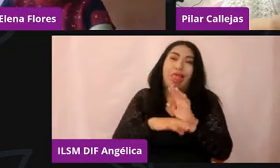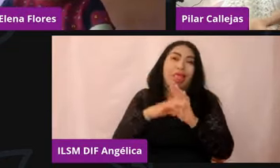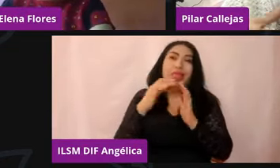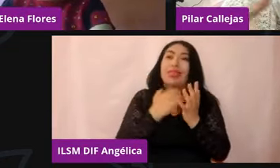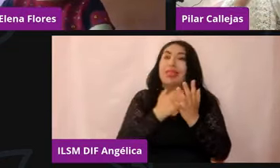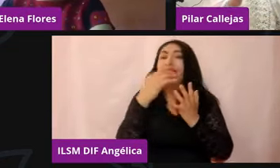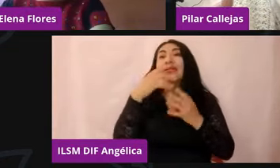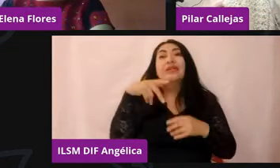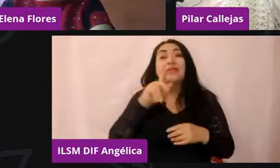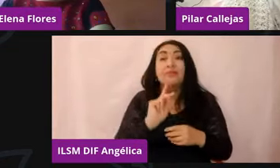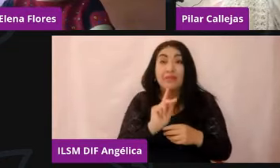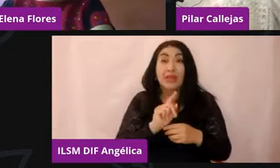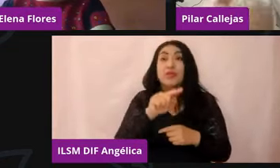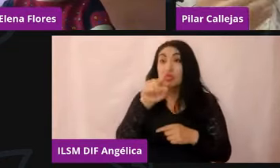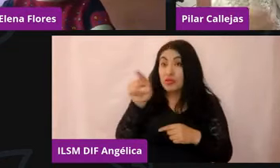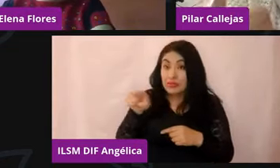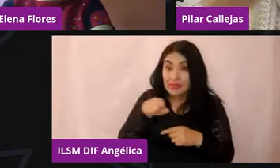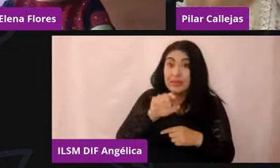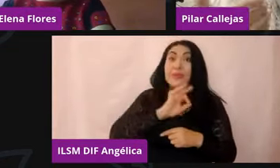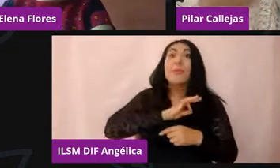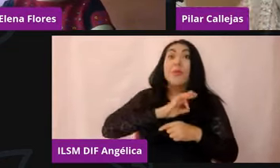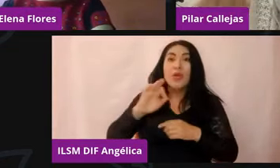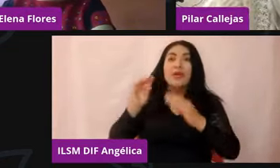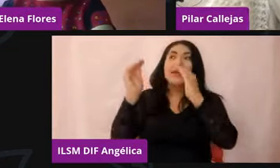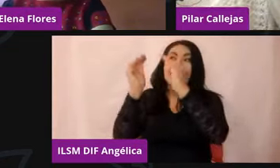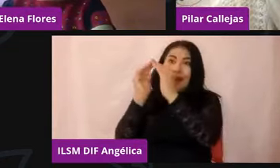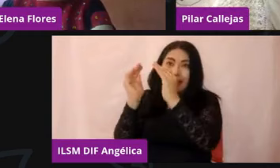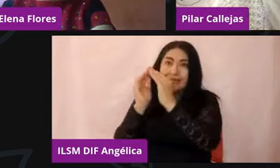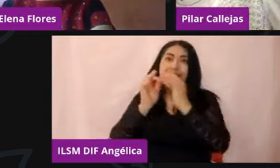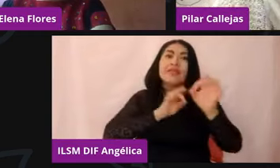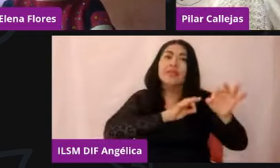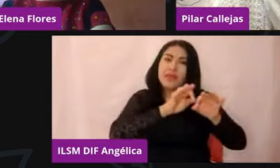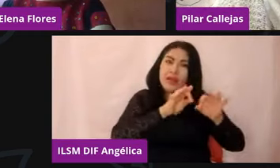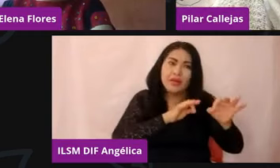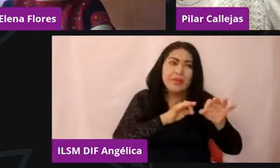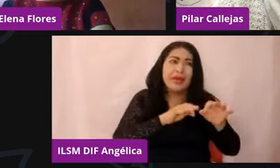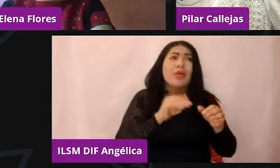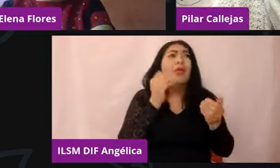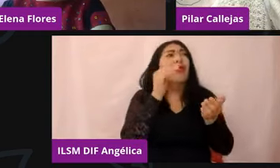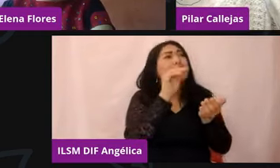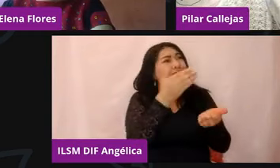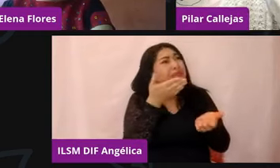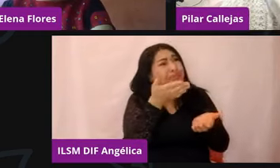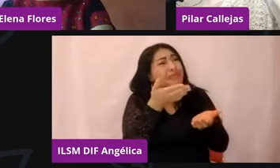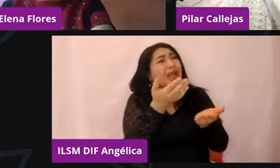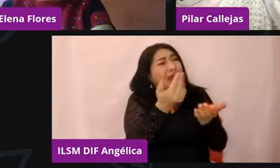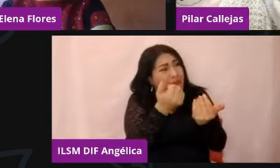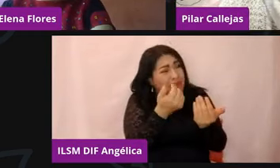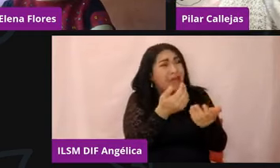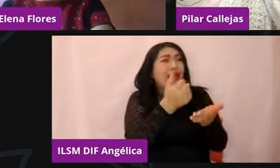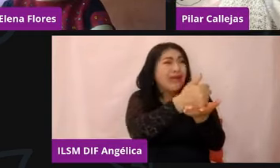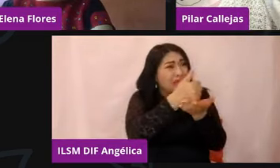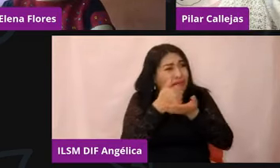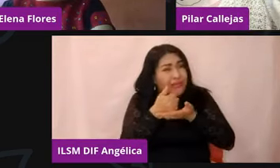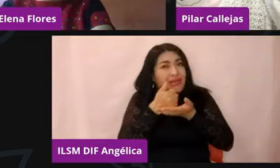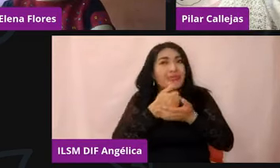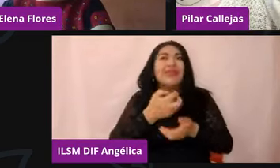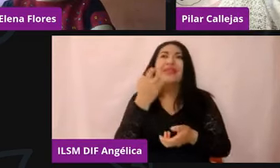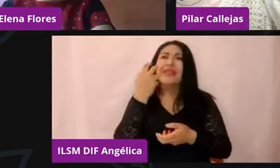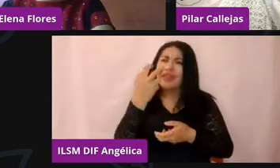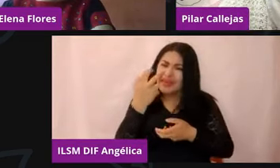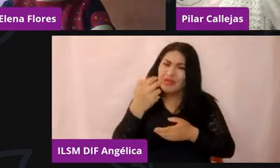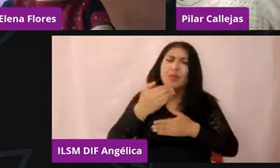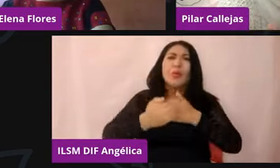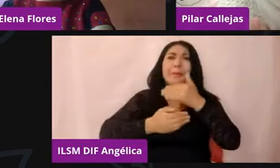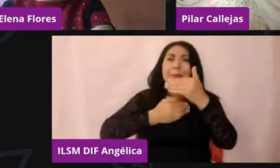laborales o en casa pedir ayuda y externalizar lo que estoy sintiendo, eso yo creo que permitiría un adecuado proceso